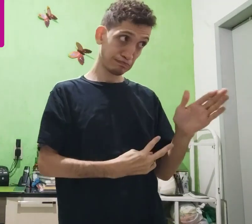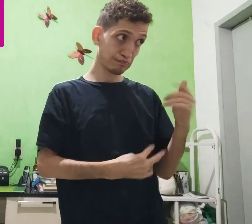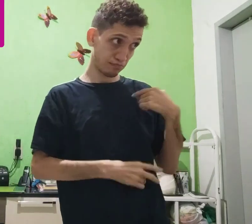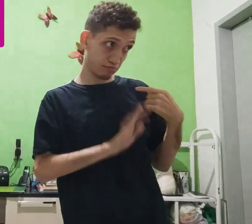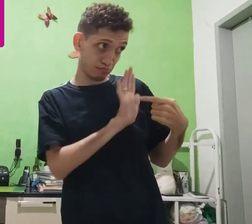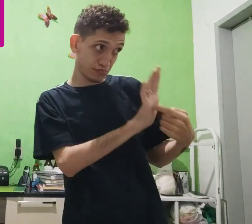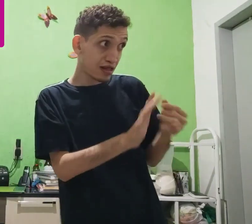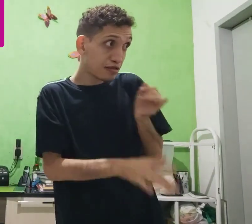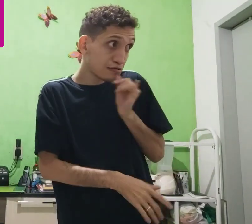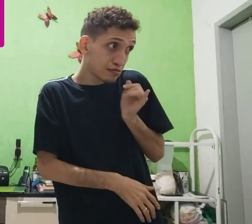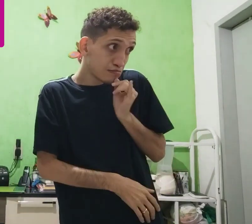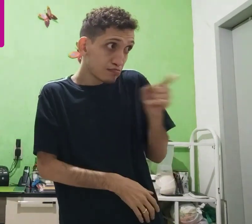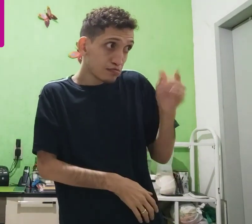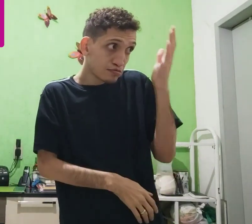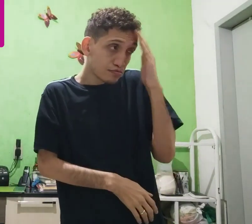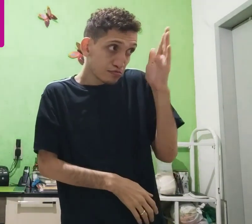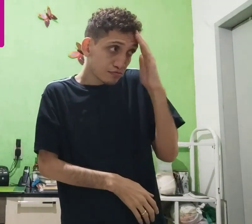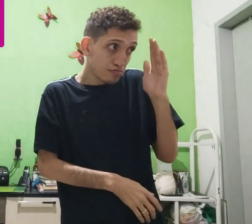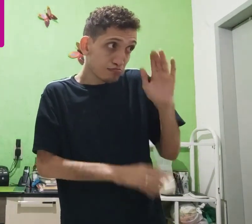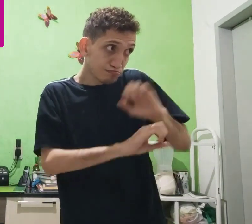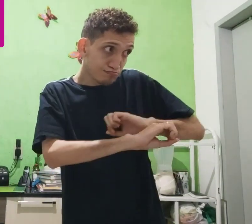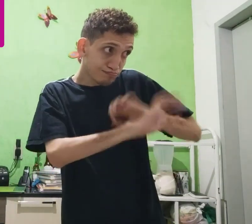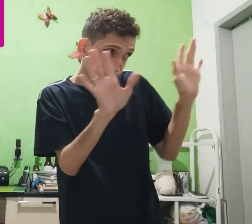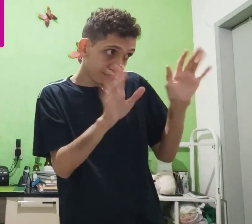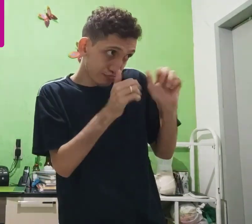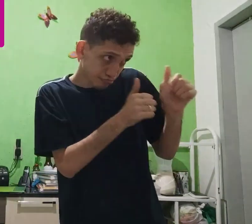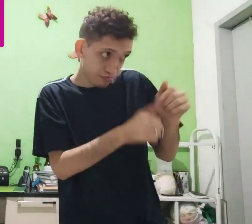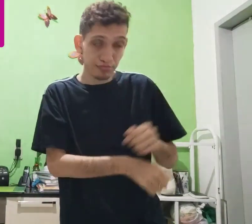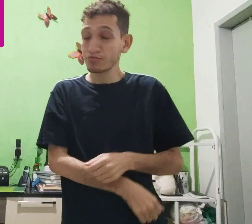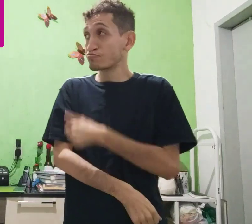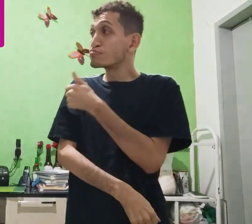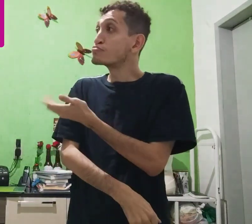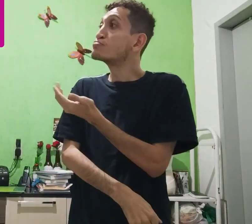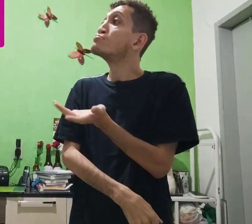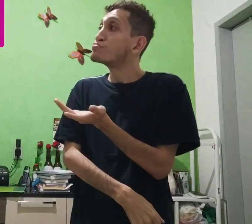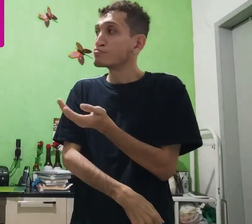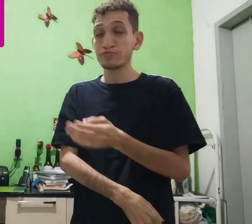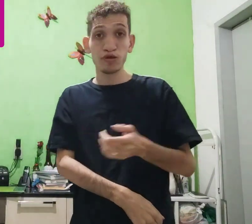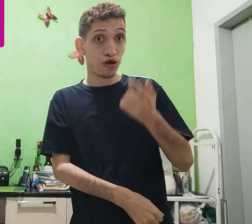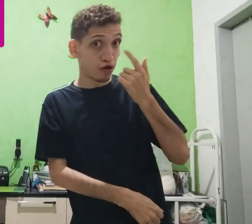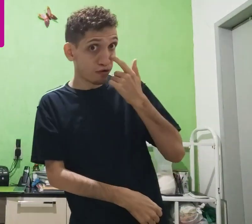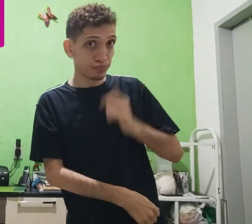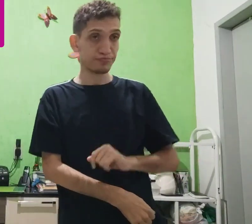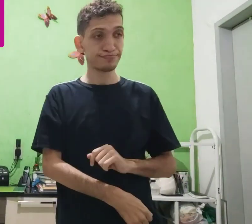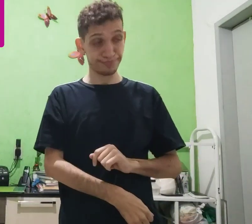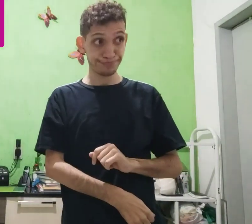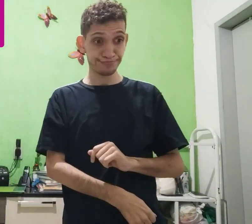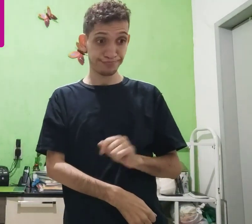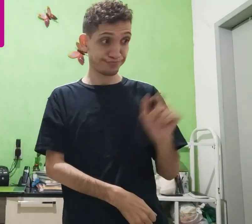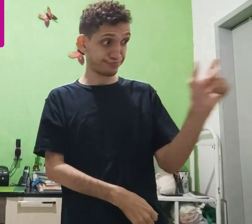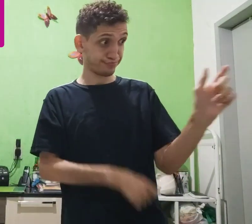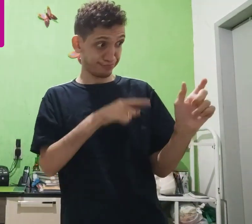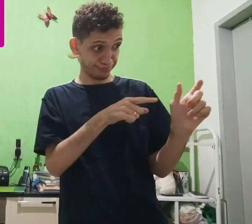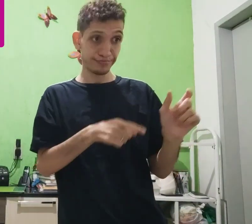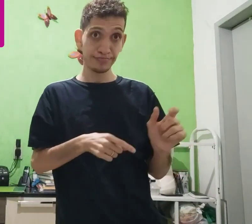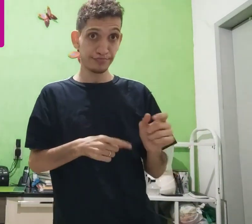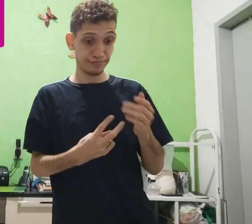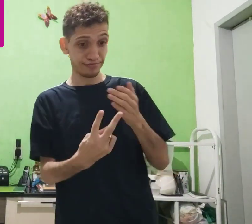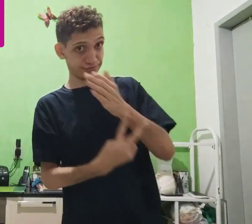depende, uma possibilidade, outra possibilidade. Eu vou mostrar você entender claro, joia? Então, manda aí. Ó, essa